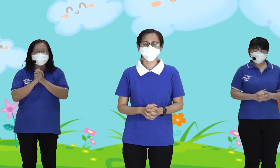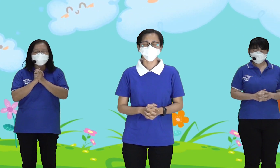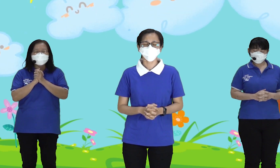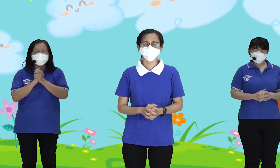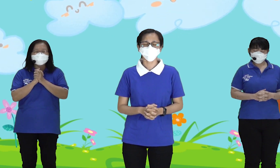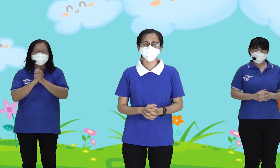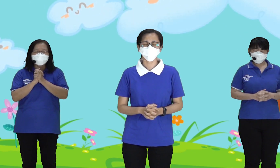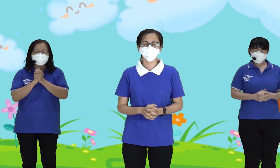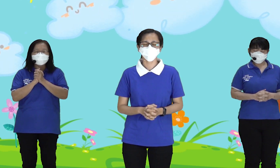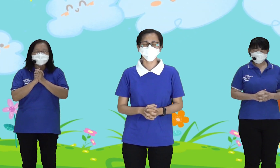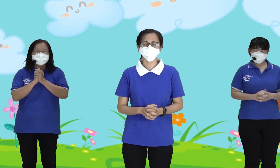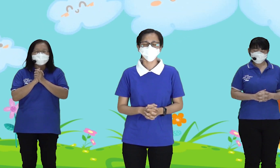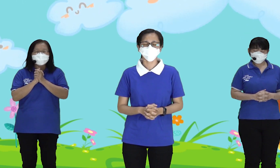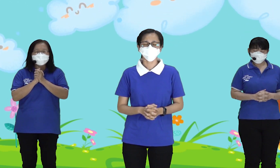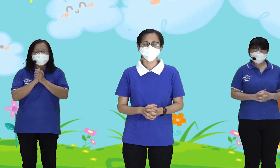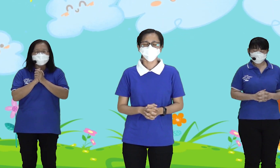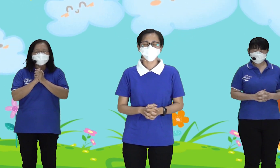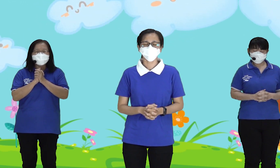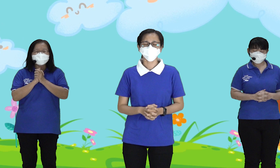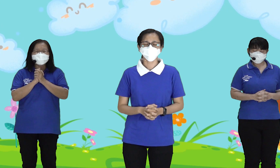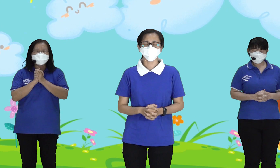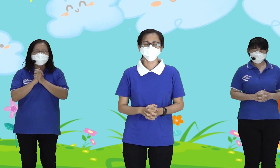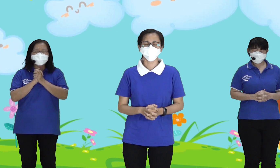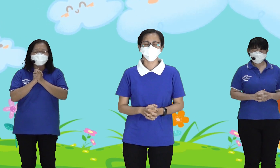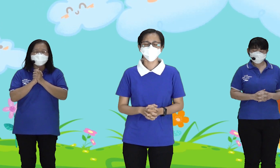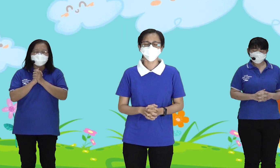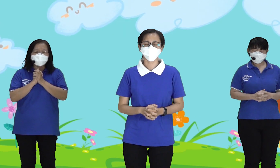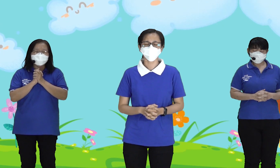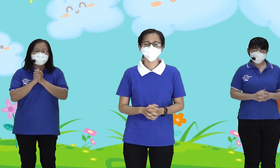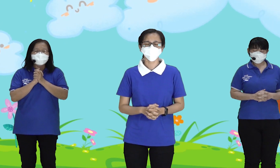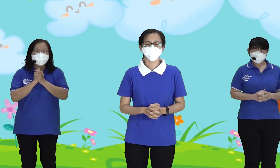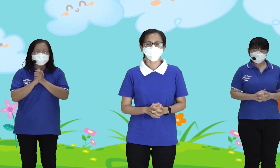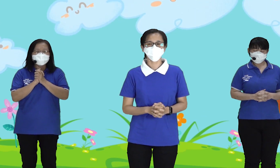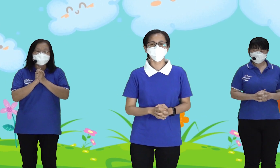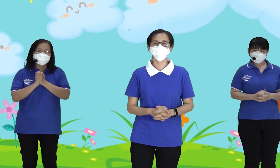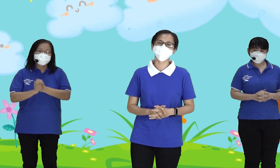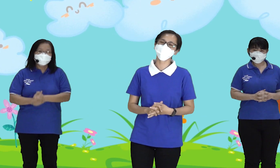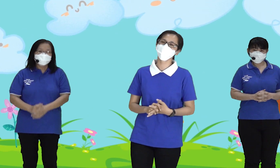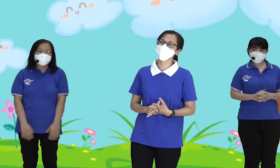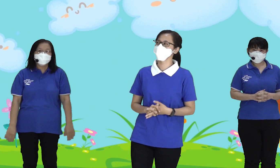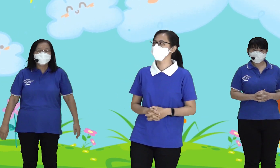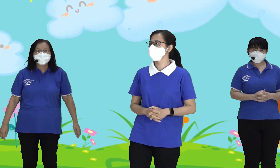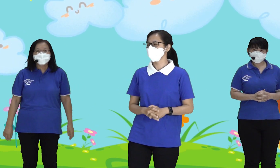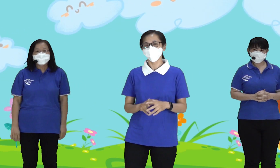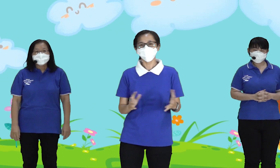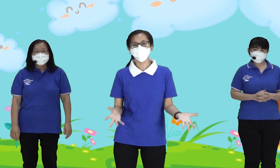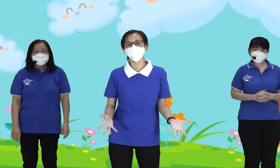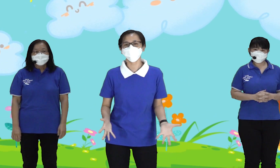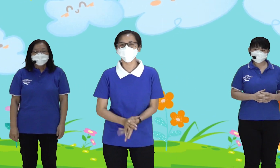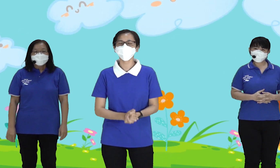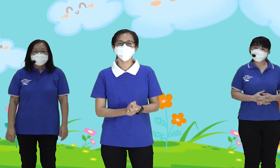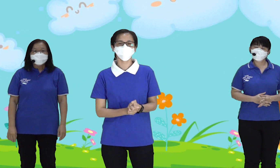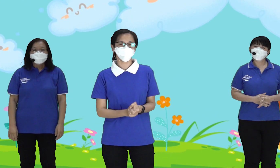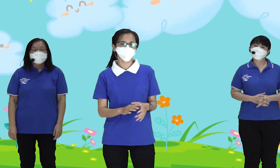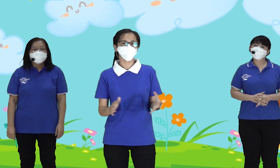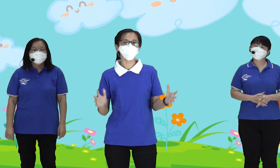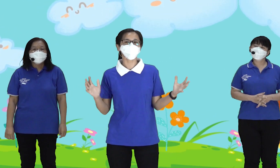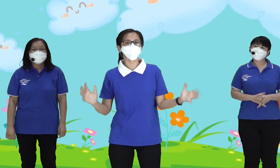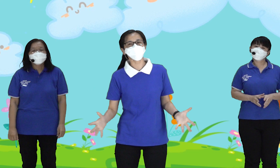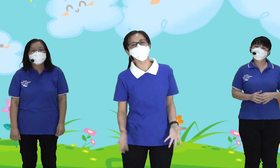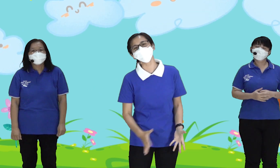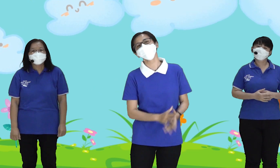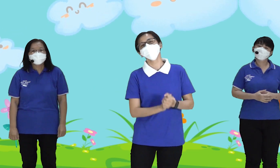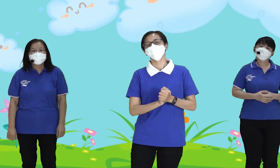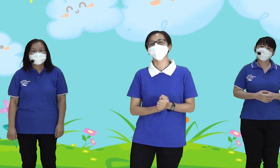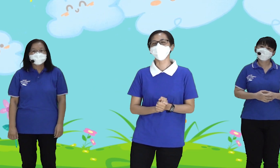pada pagi hari ini ya Tuhan Di dalam nama Tuhan Yesus kami berdoa Amin Amin Yuk anak-anak, kita semua